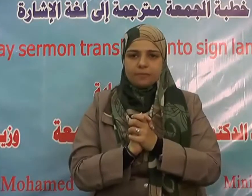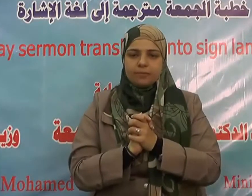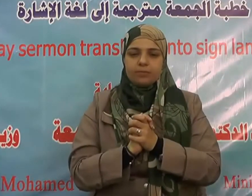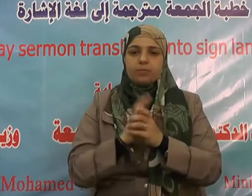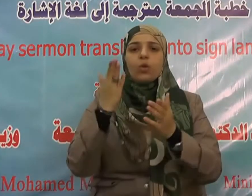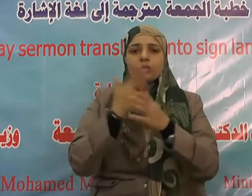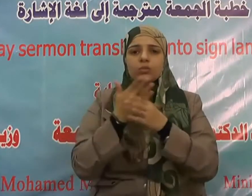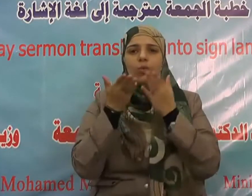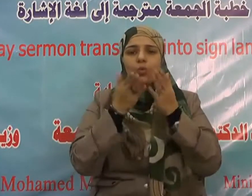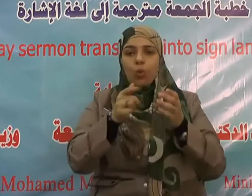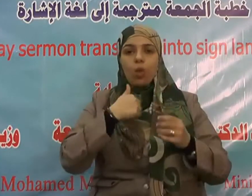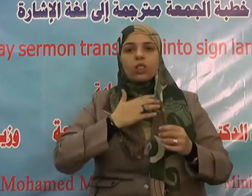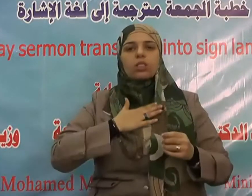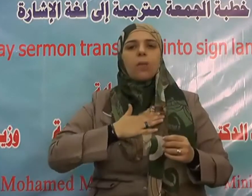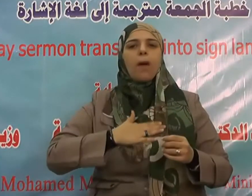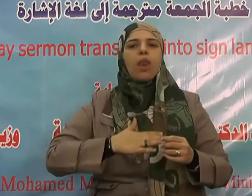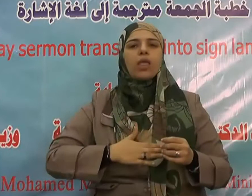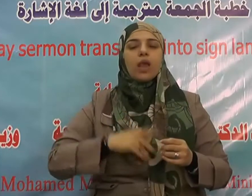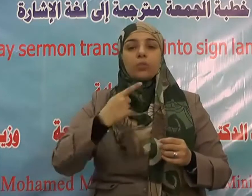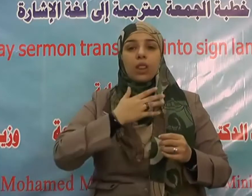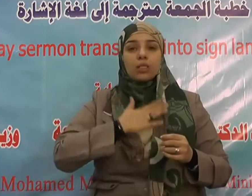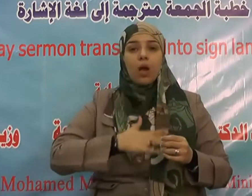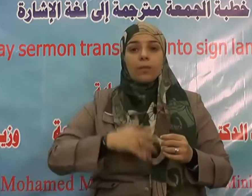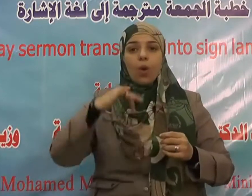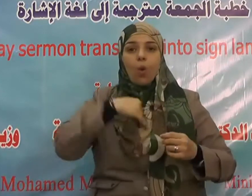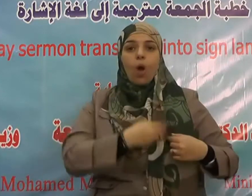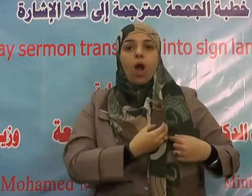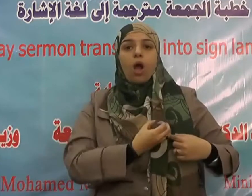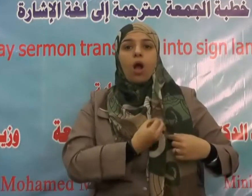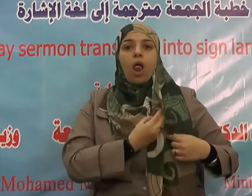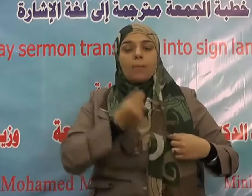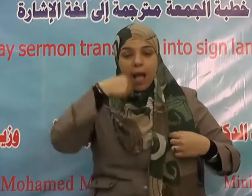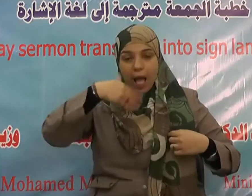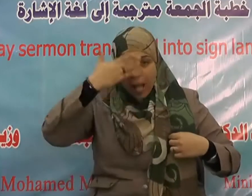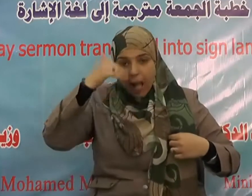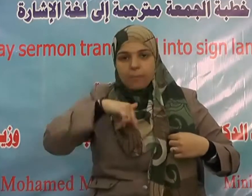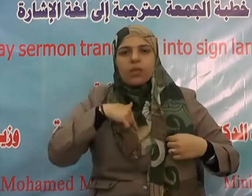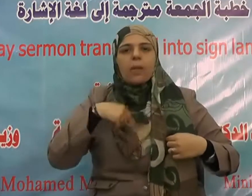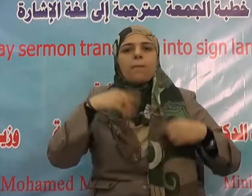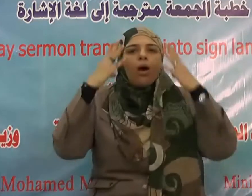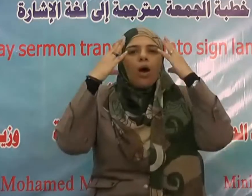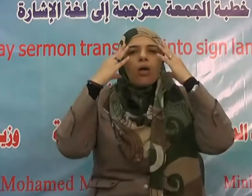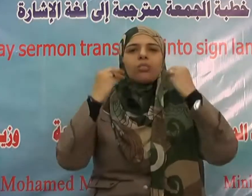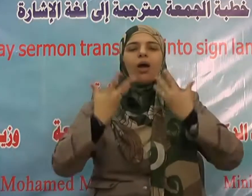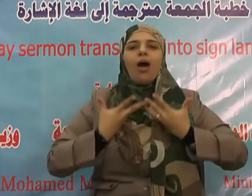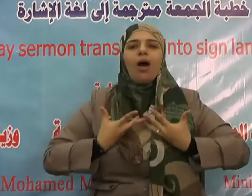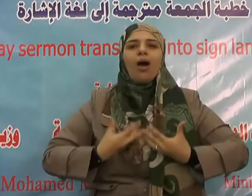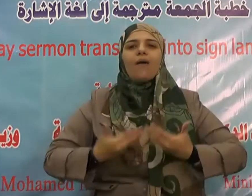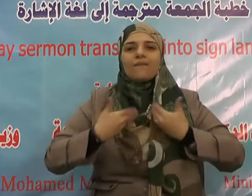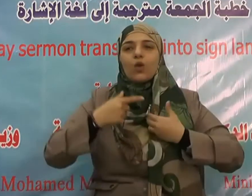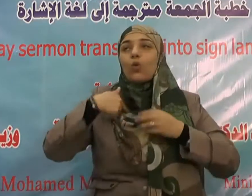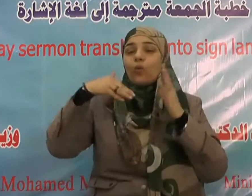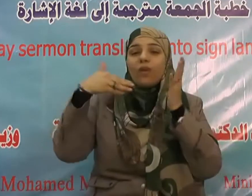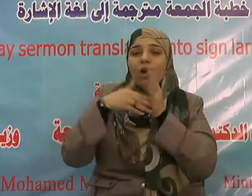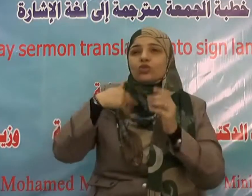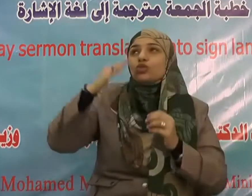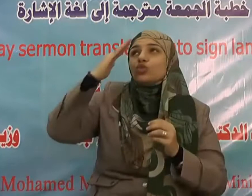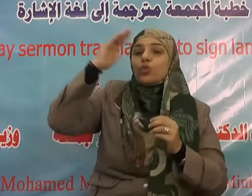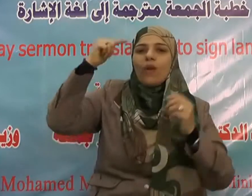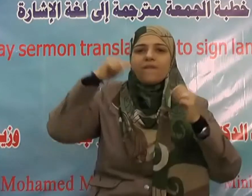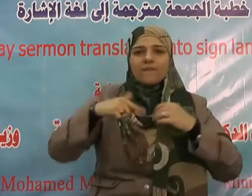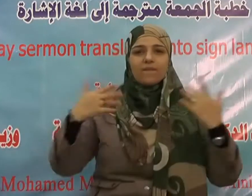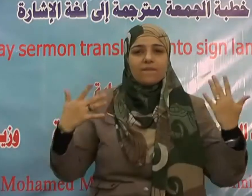مبين ومن ثمرات الإيمان التأييد والنصر من الله تعالى